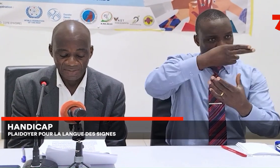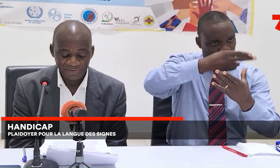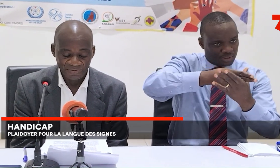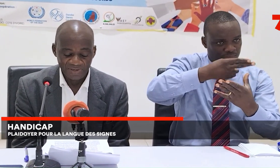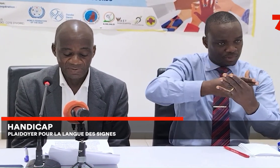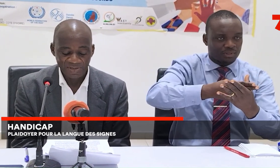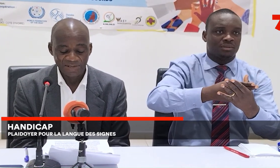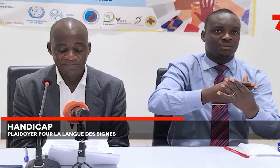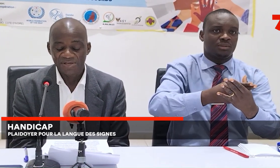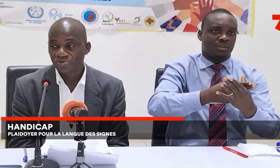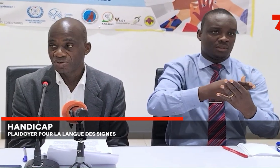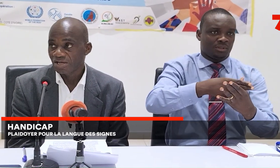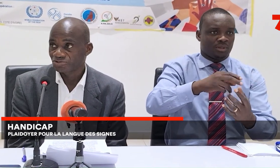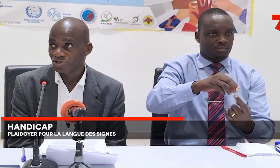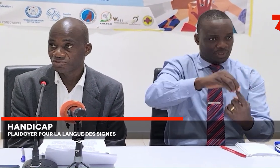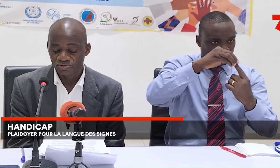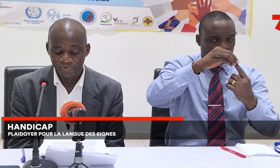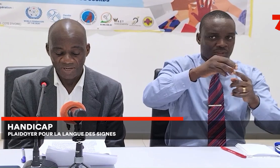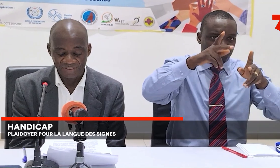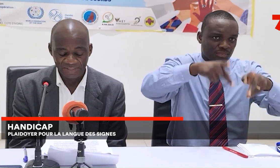particulièrement des personnes en situation de handicap.